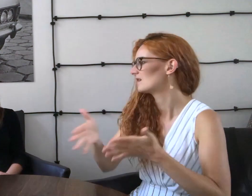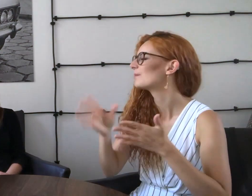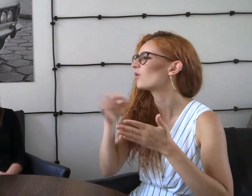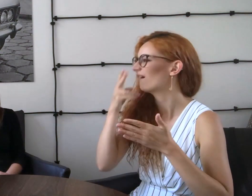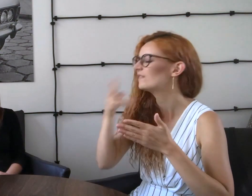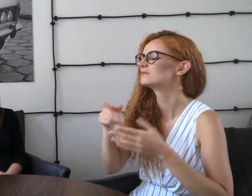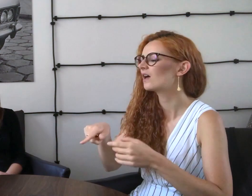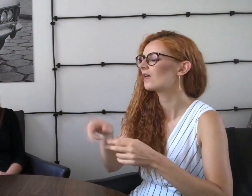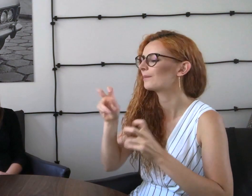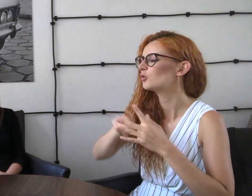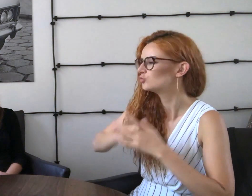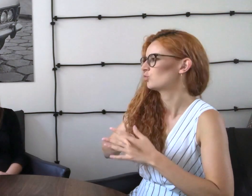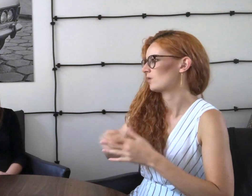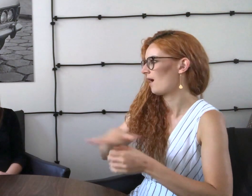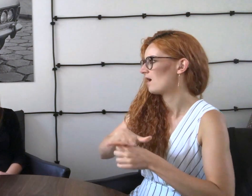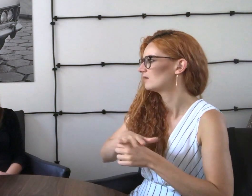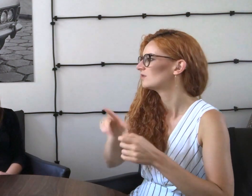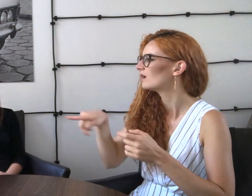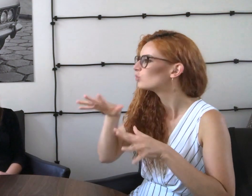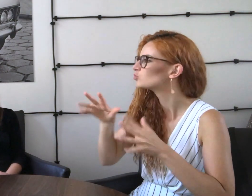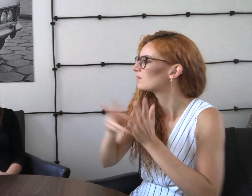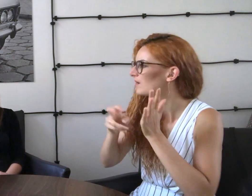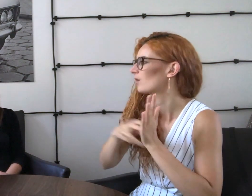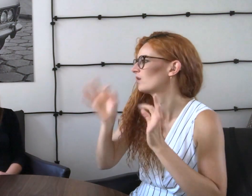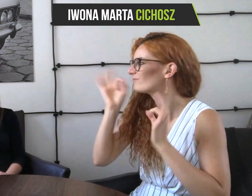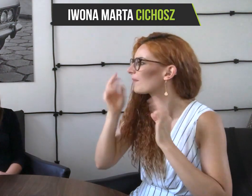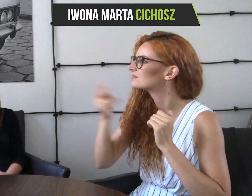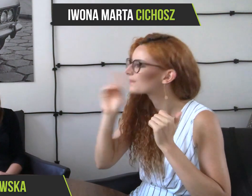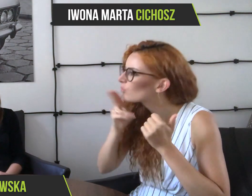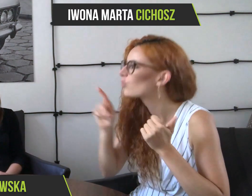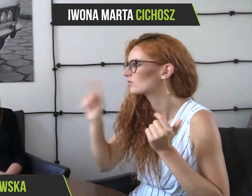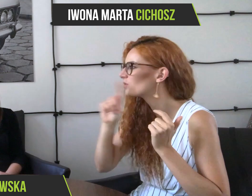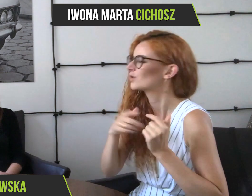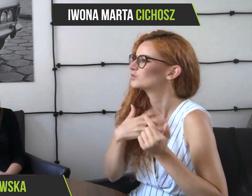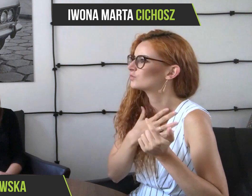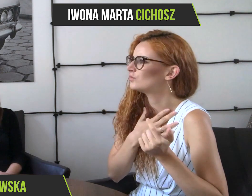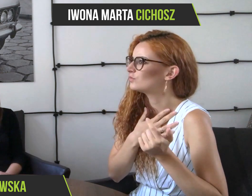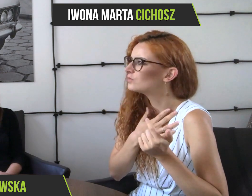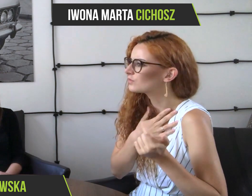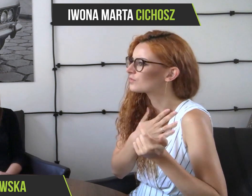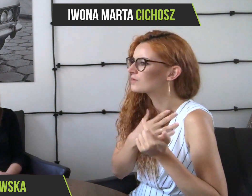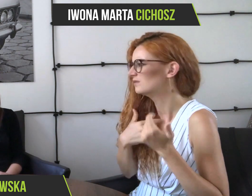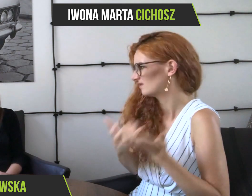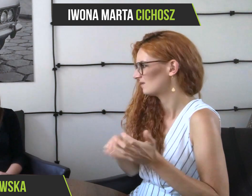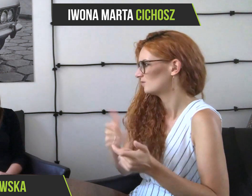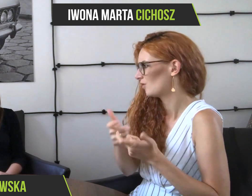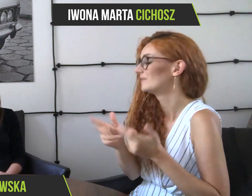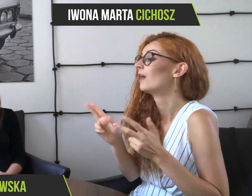Chciałabym się na tym skupić. Widzę, że jest dziura. Jest dużo braków informacji o tematach głuchych. Chciałabym